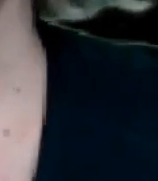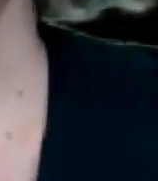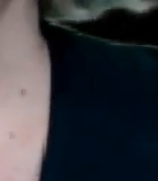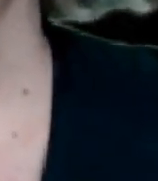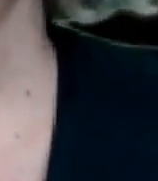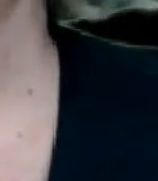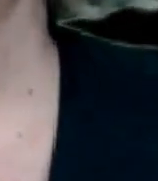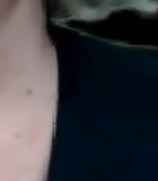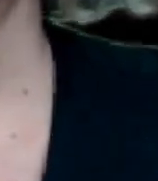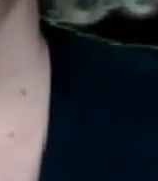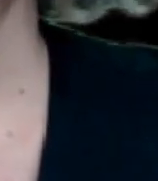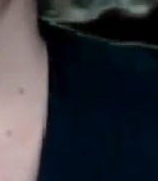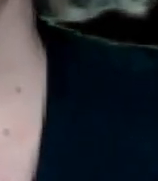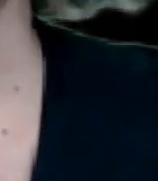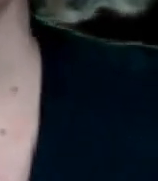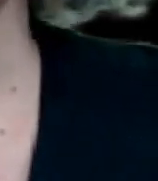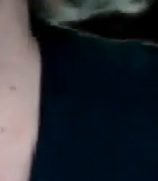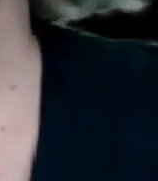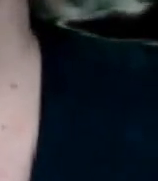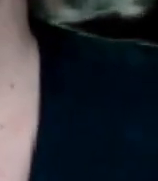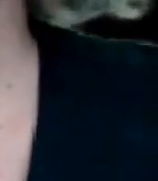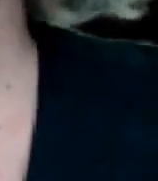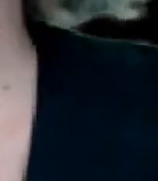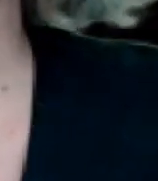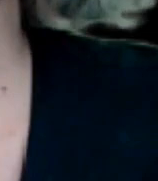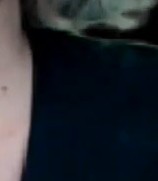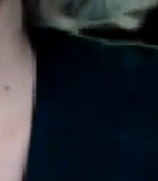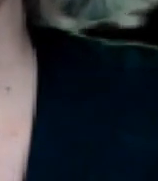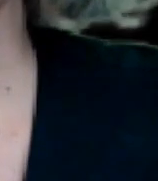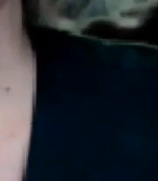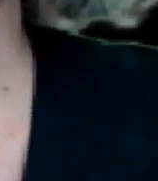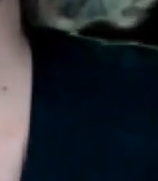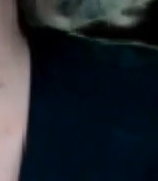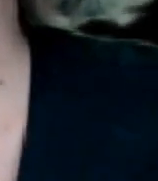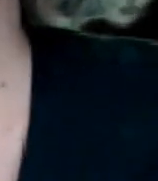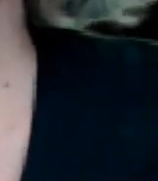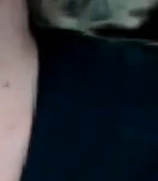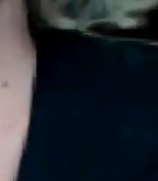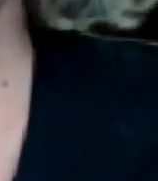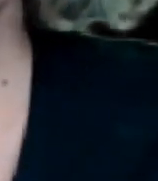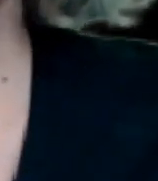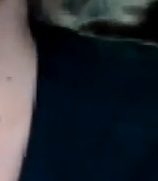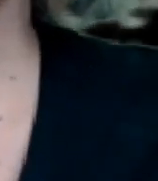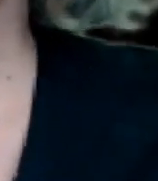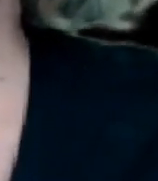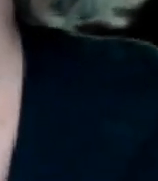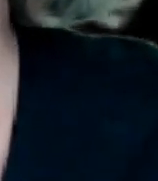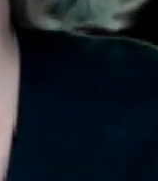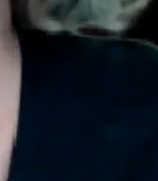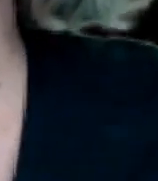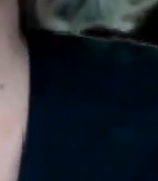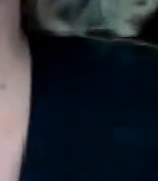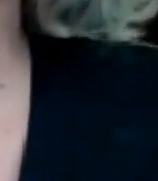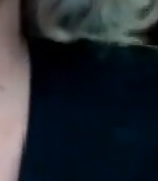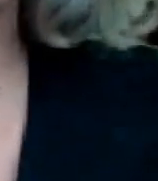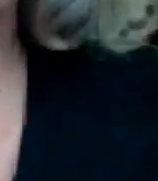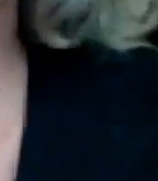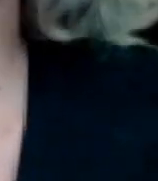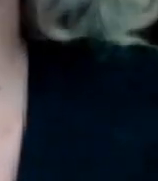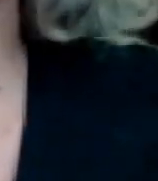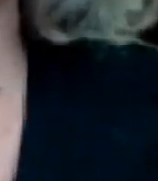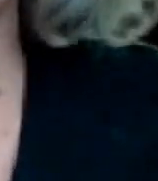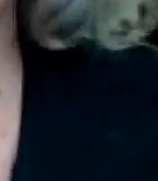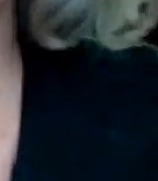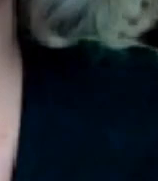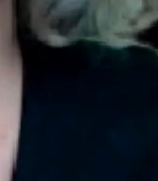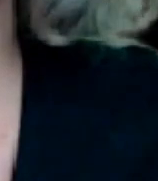señor presidente independientemente independientemente de eso, ustedes vieron claramente en el video que el señor presidente a mí me dio